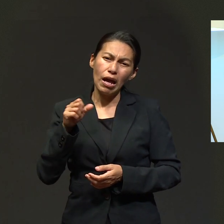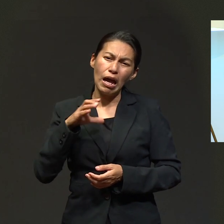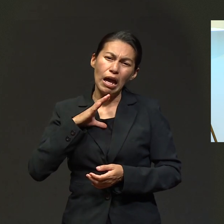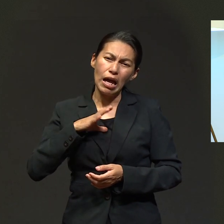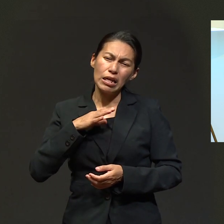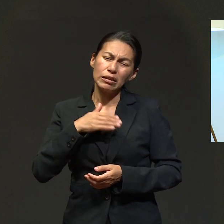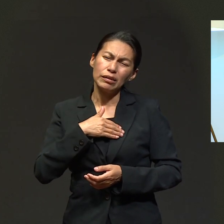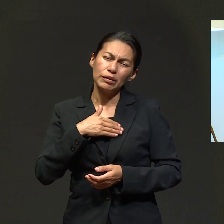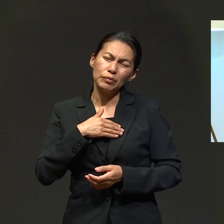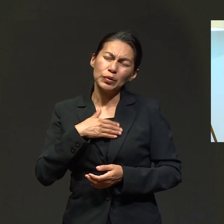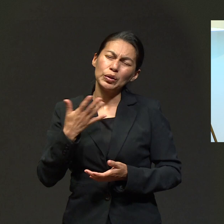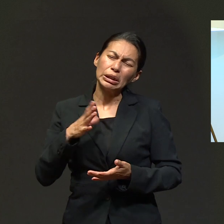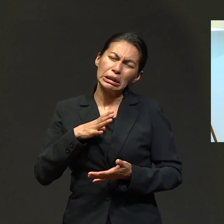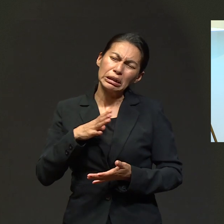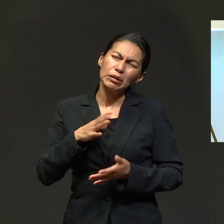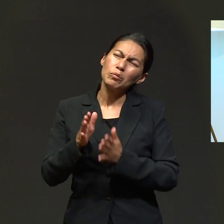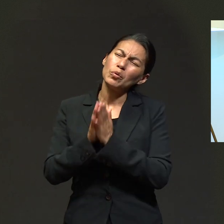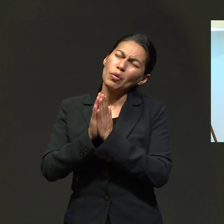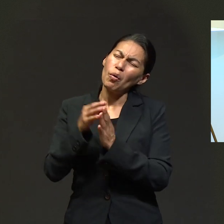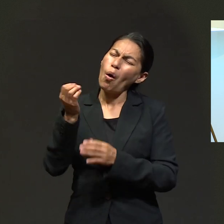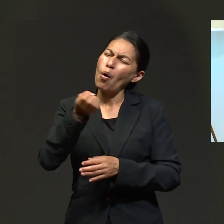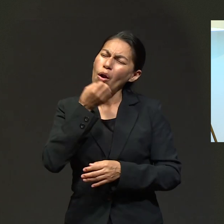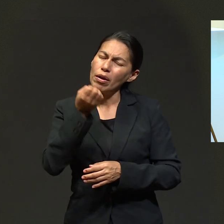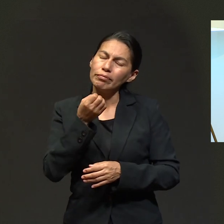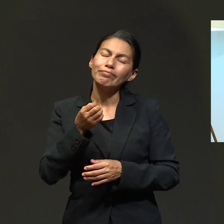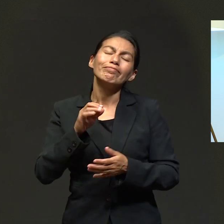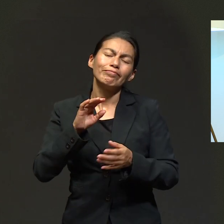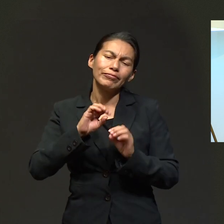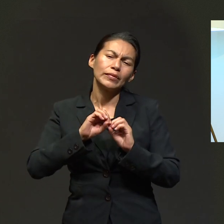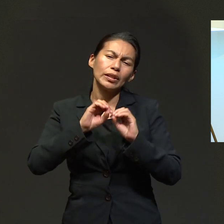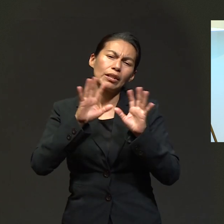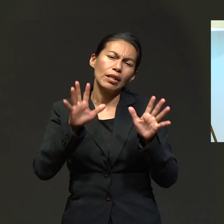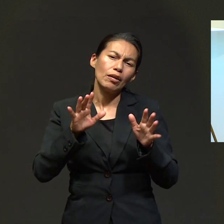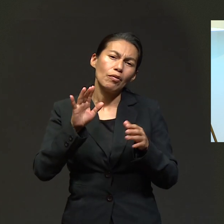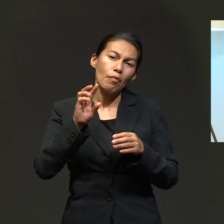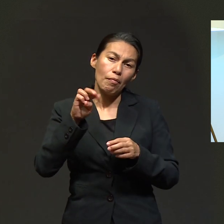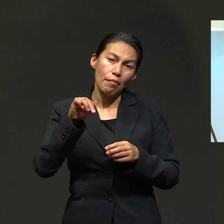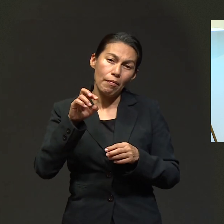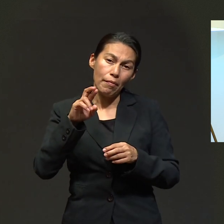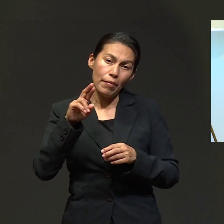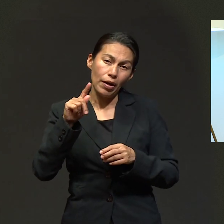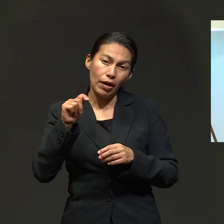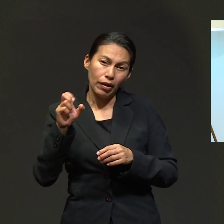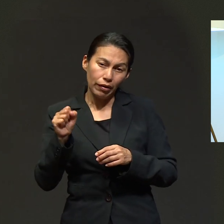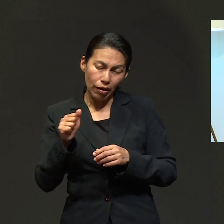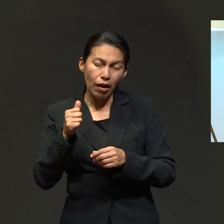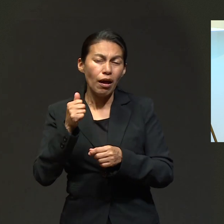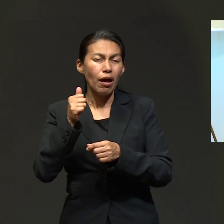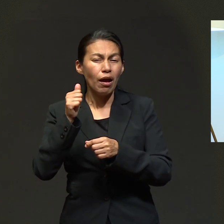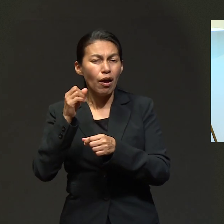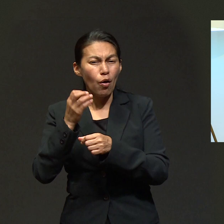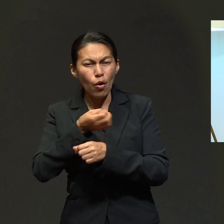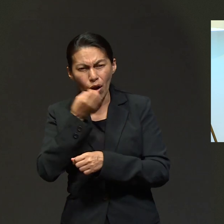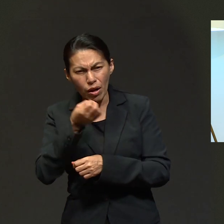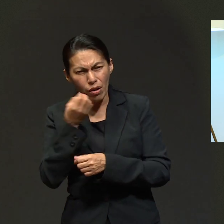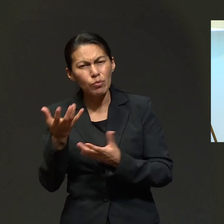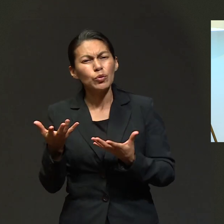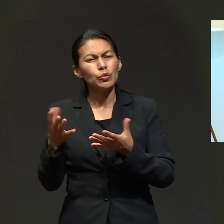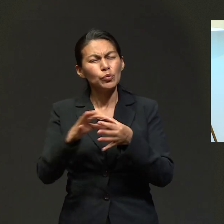bendiga. Gracias, Marta. Estaremos unidos en oración a ti por esta petición de la señora